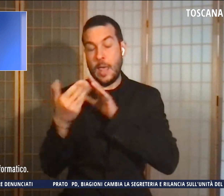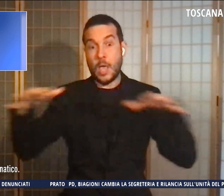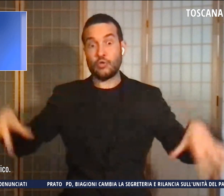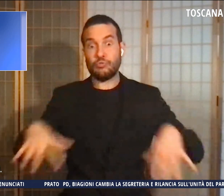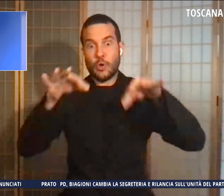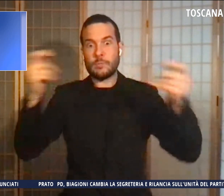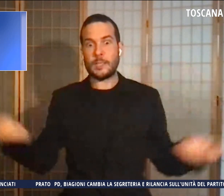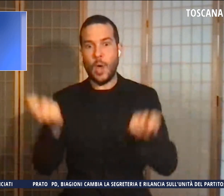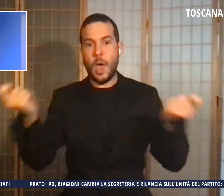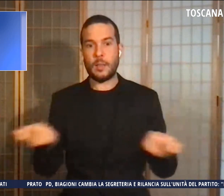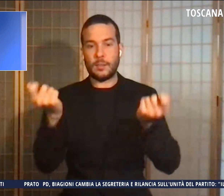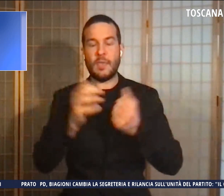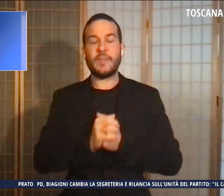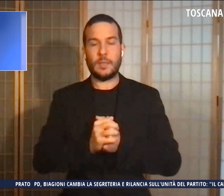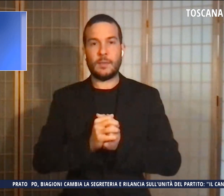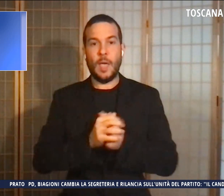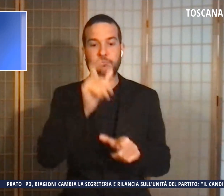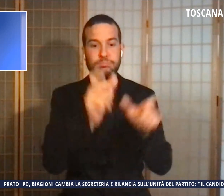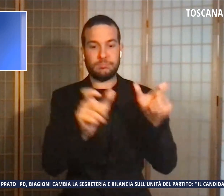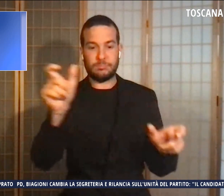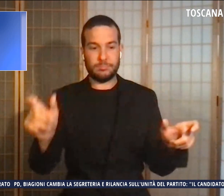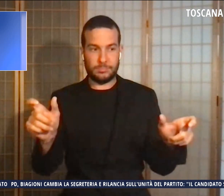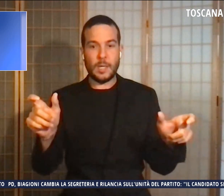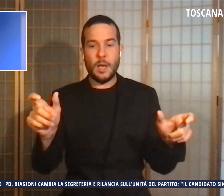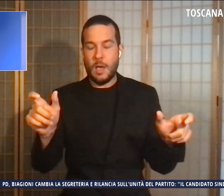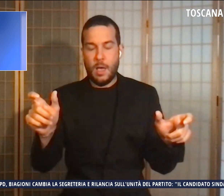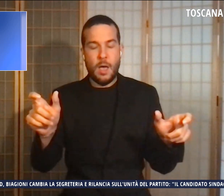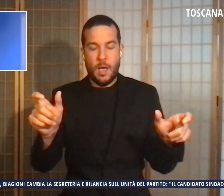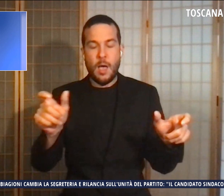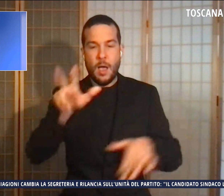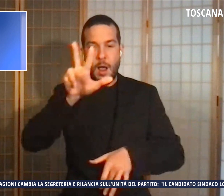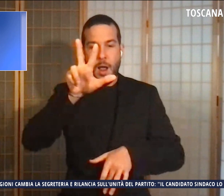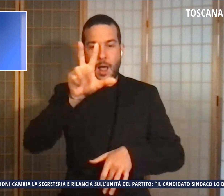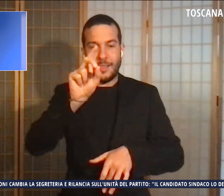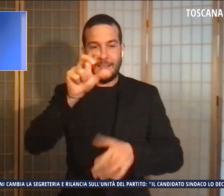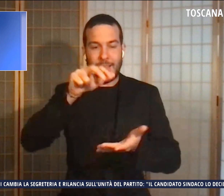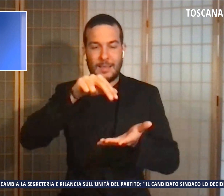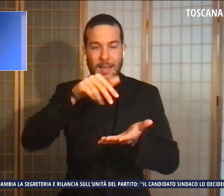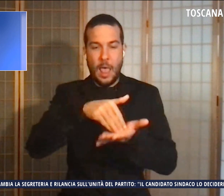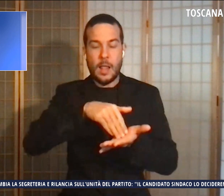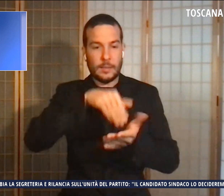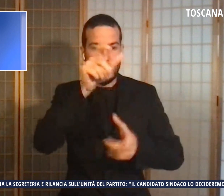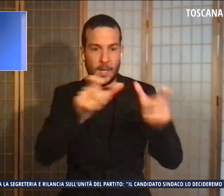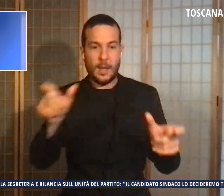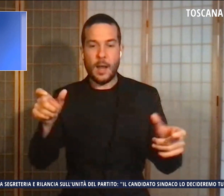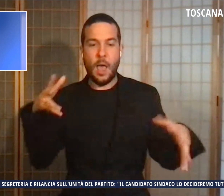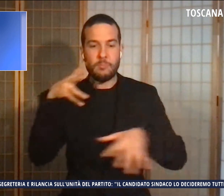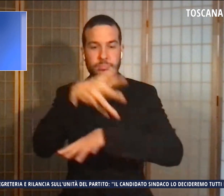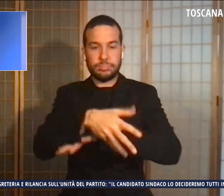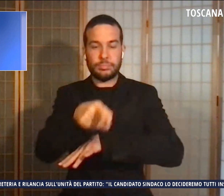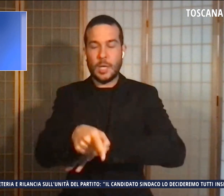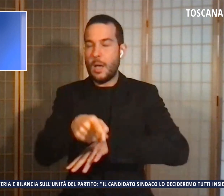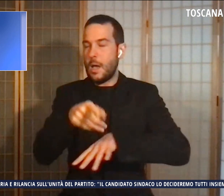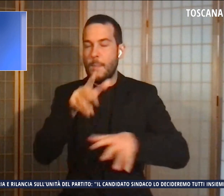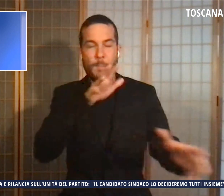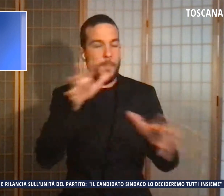gettando nel panico i suoi oltre 30.000 utenti. Le ipotesi